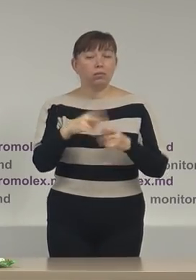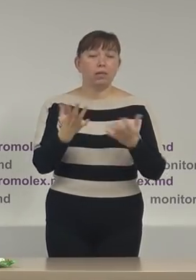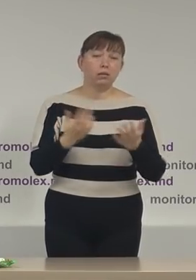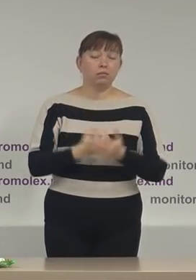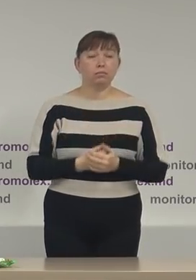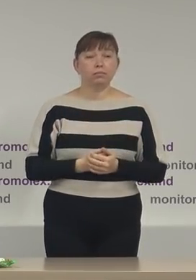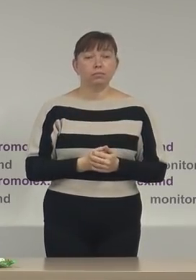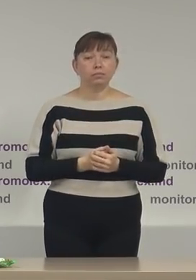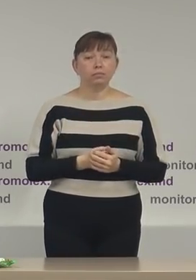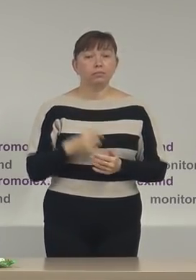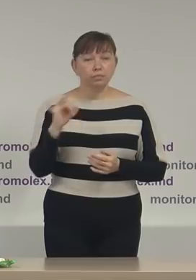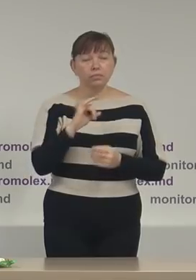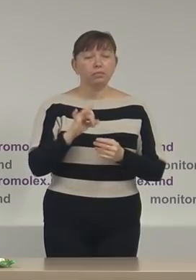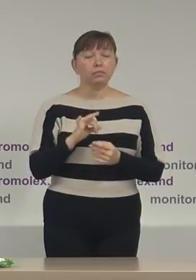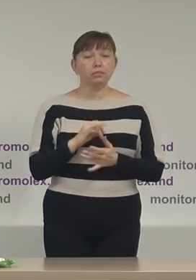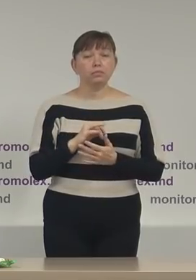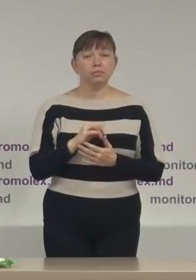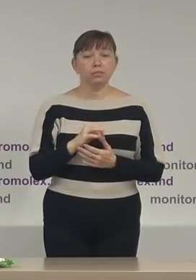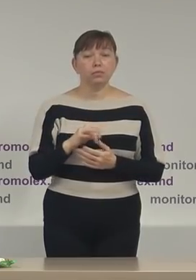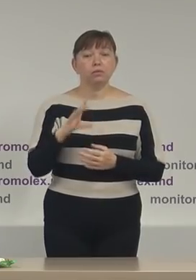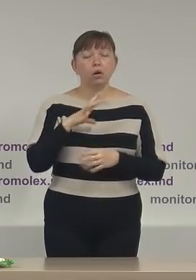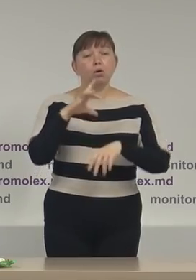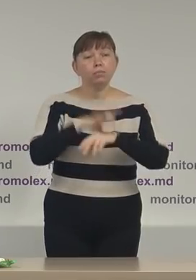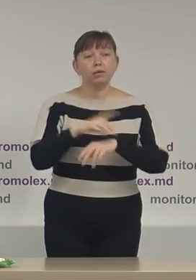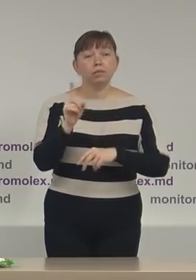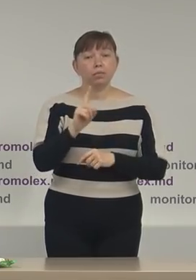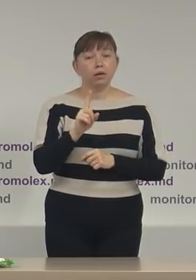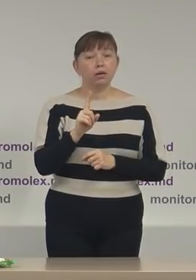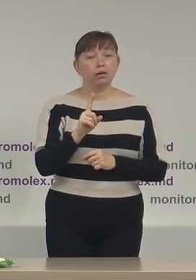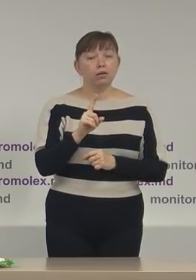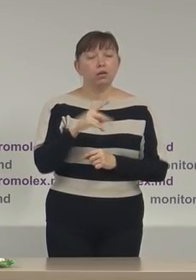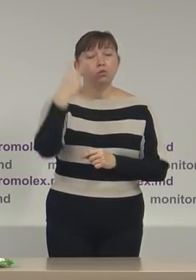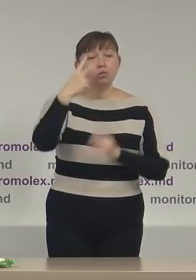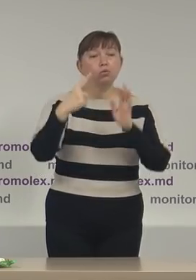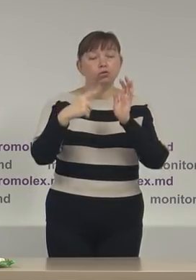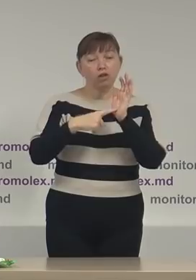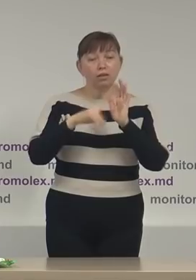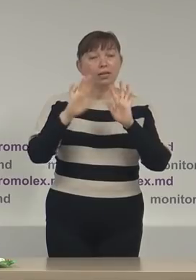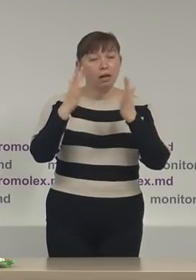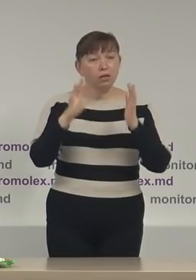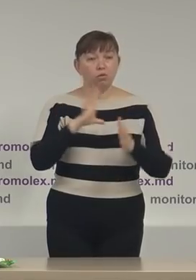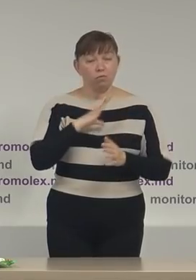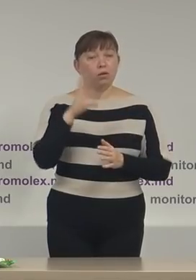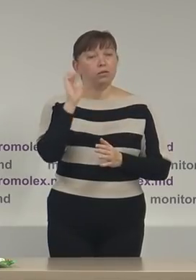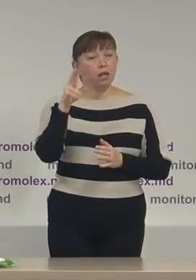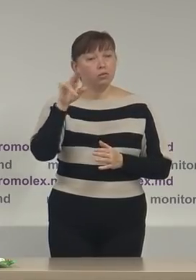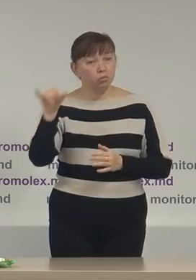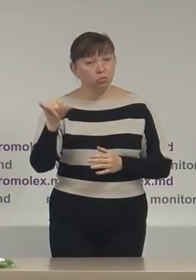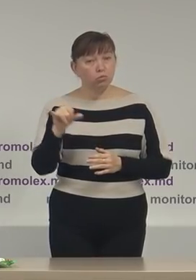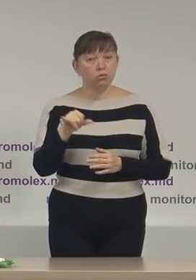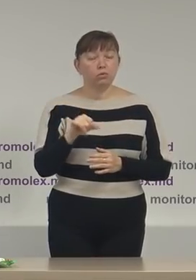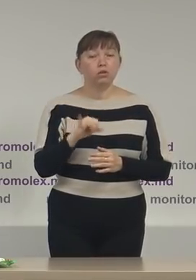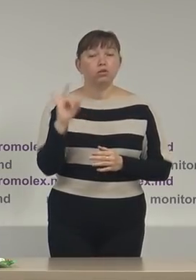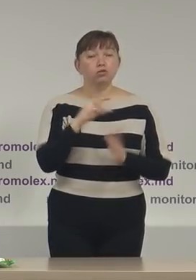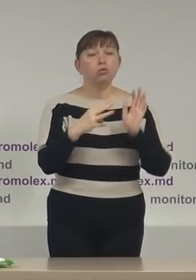instigător la ură și instigarea la discriminare observăm că în 26 de cazuri este doamna Maia Sandu și în